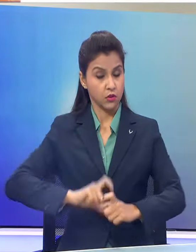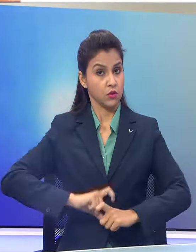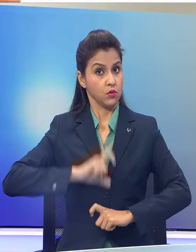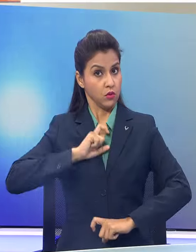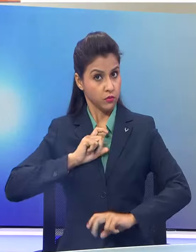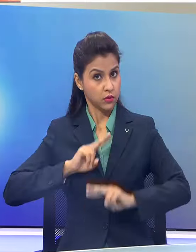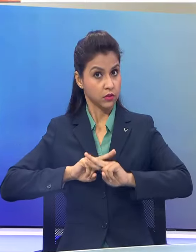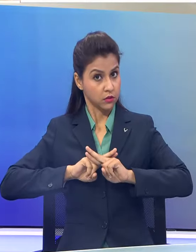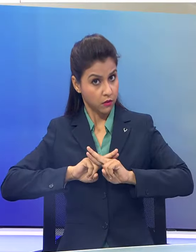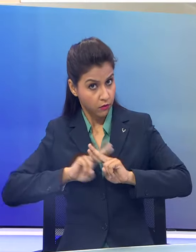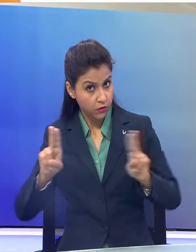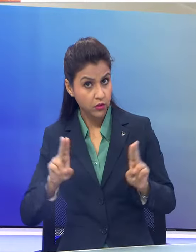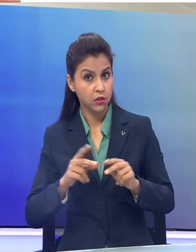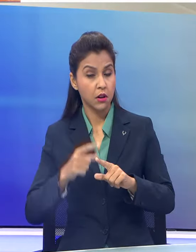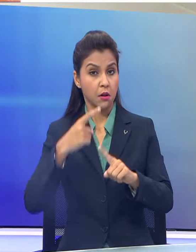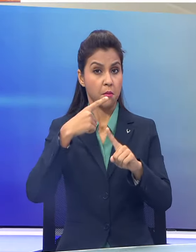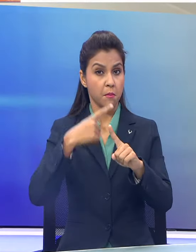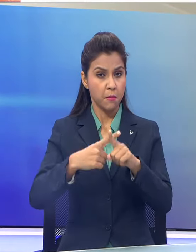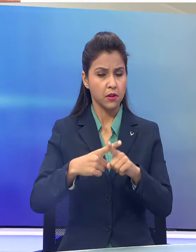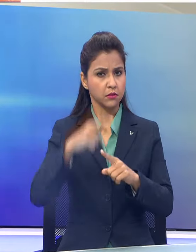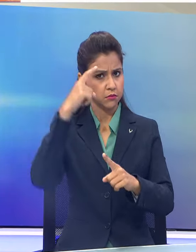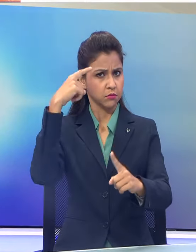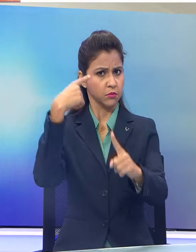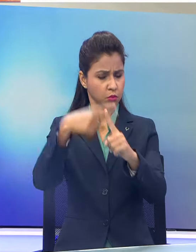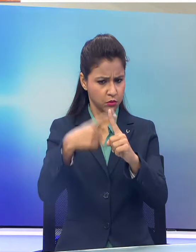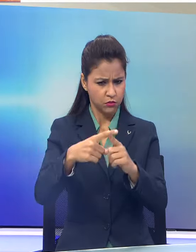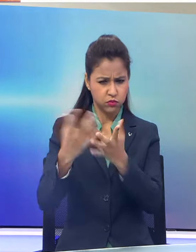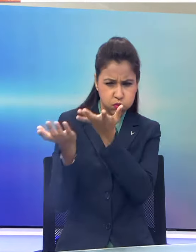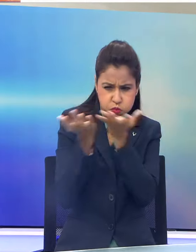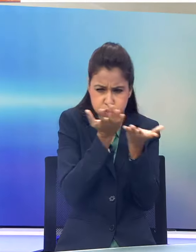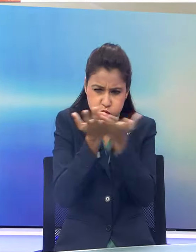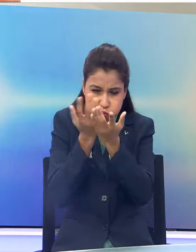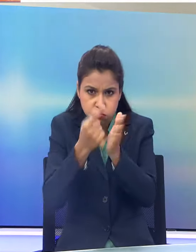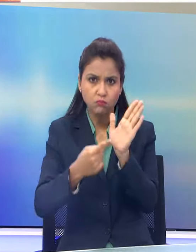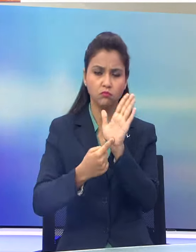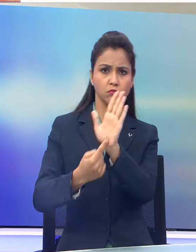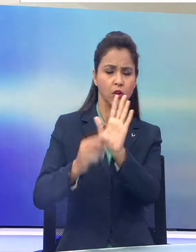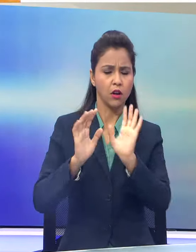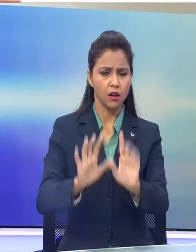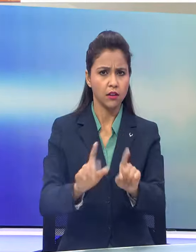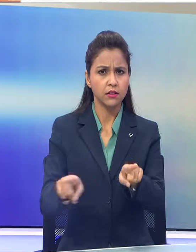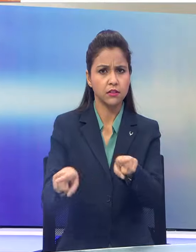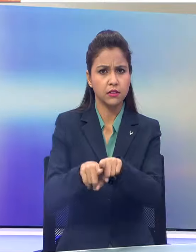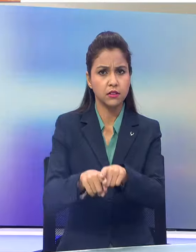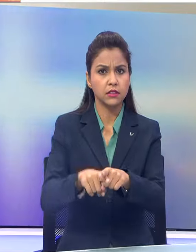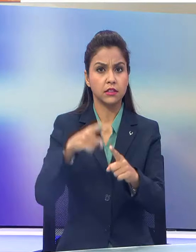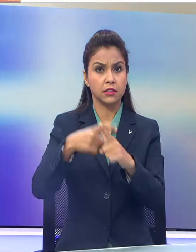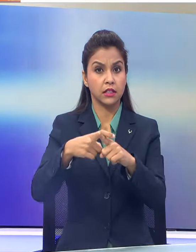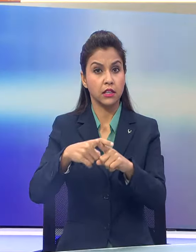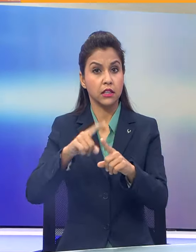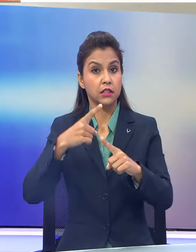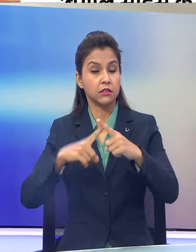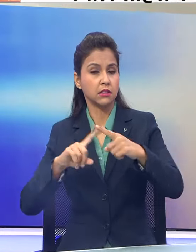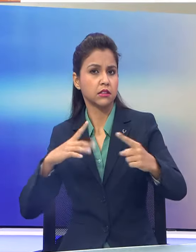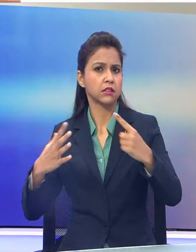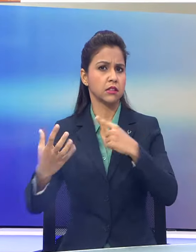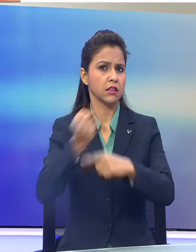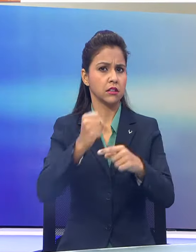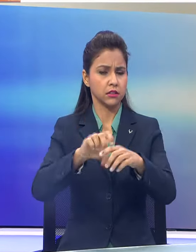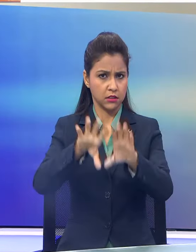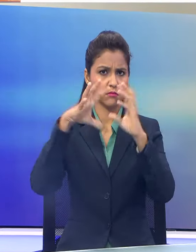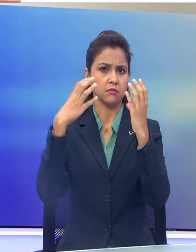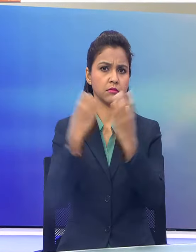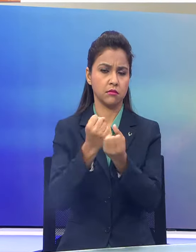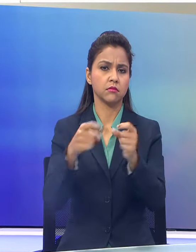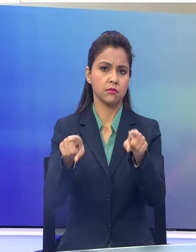प्रभावी ढंग से और सक्रीय रूप से इस तूफान का सामना करेंगे इस संबन्ध में एक तास्क फोर्स का गठन किया